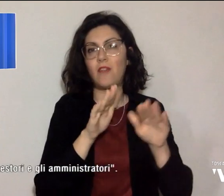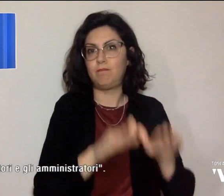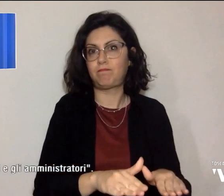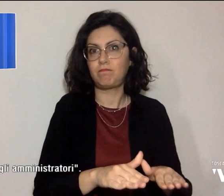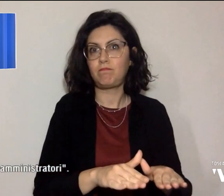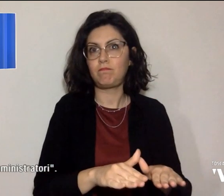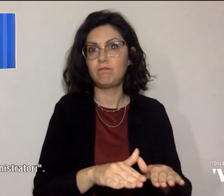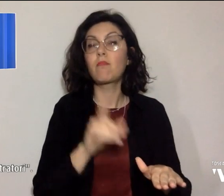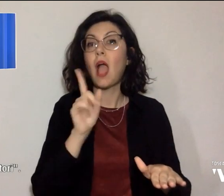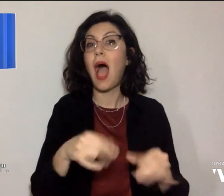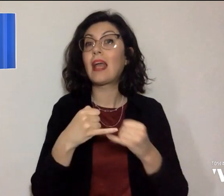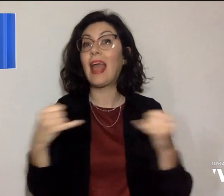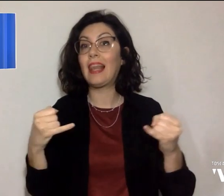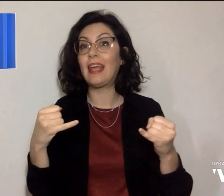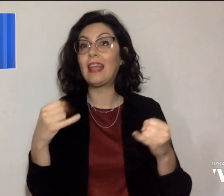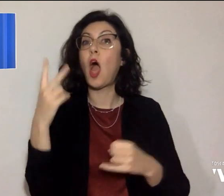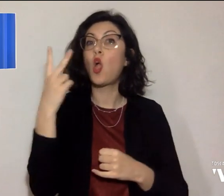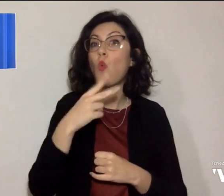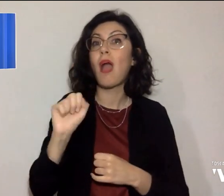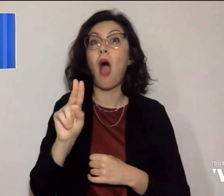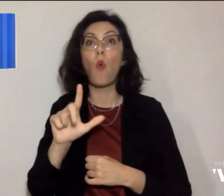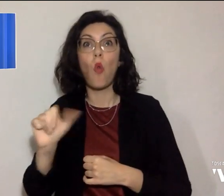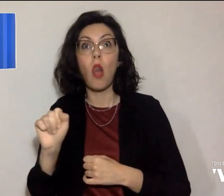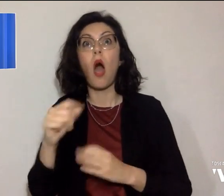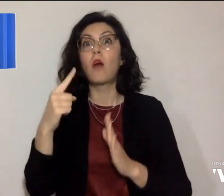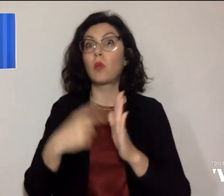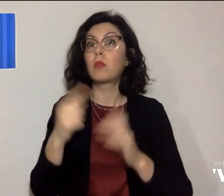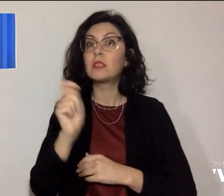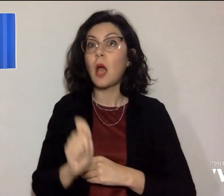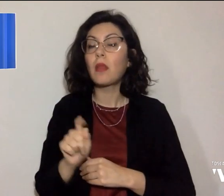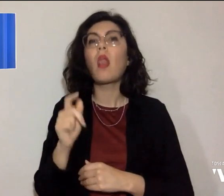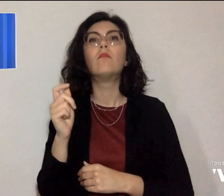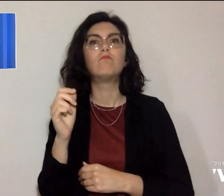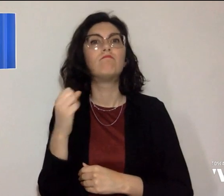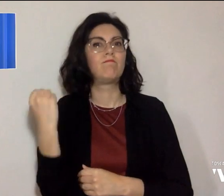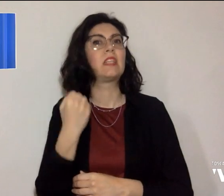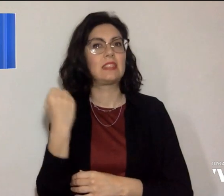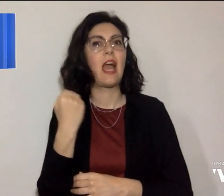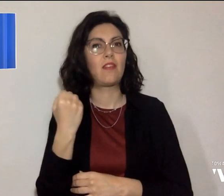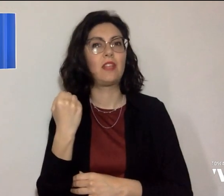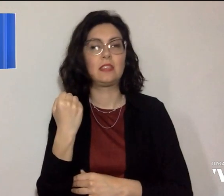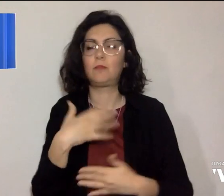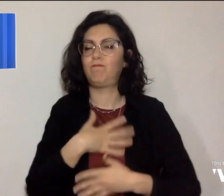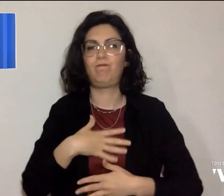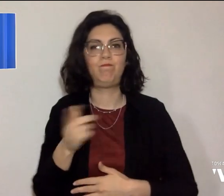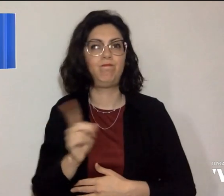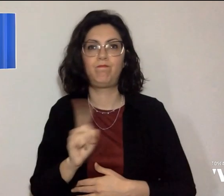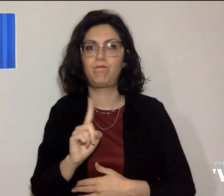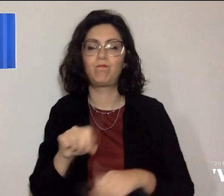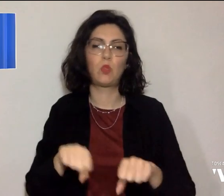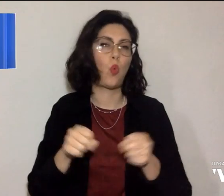sulla linea Luc-Aulla nel mese di aprile il servizio è stato molto insondisfacente, guasti